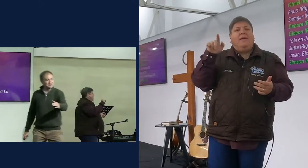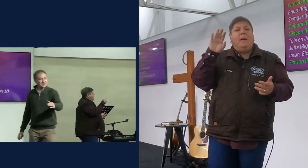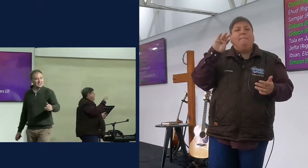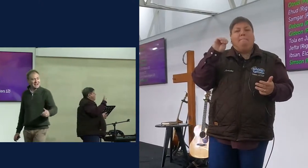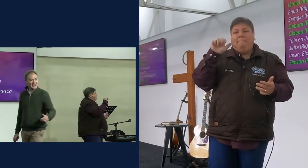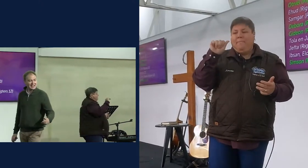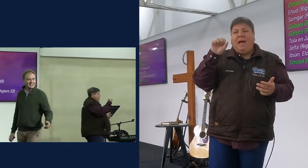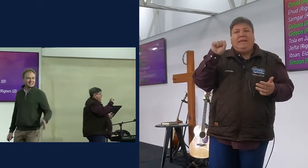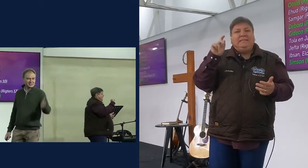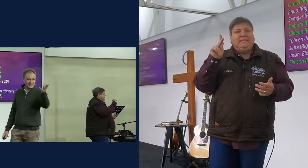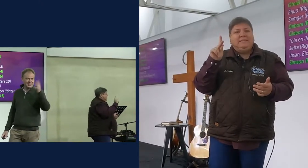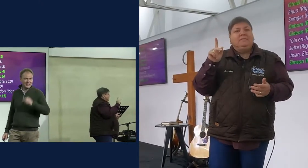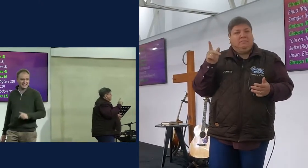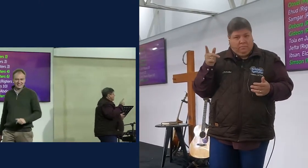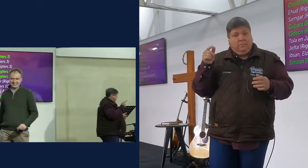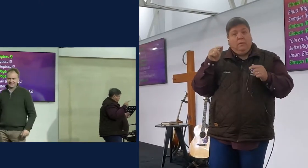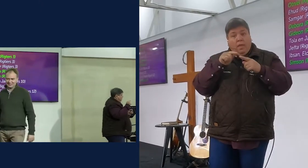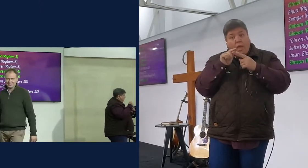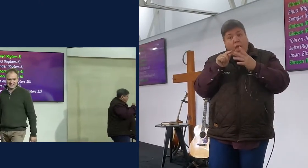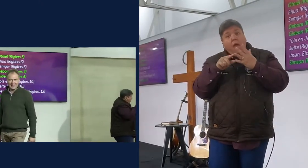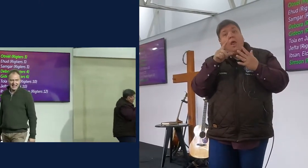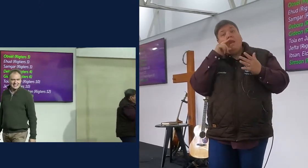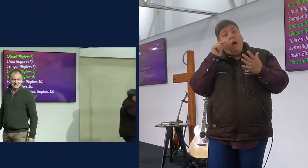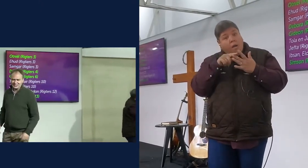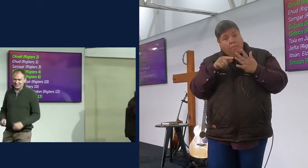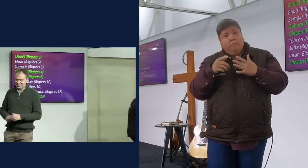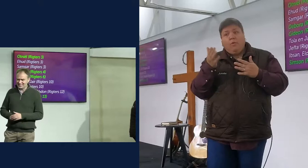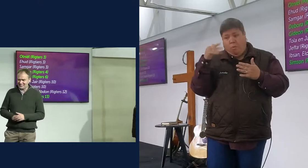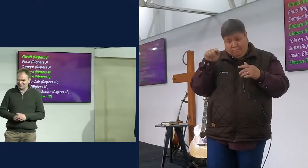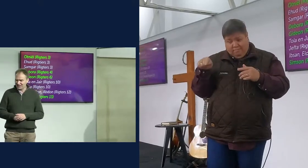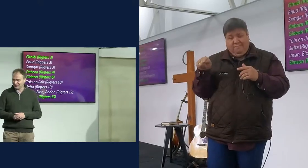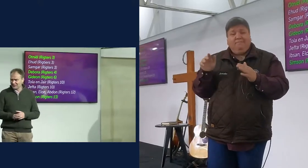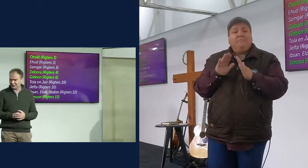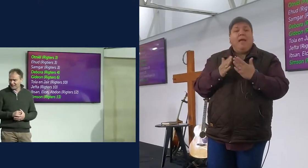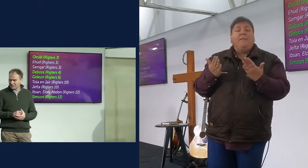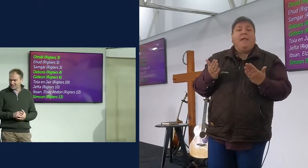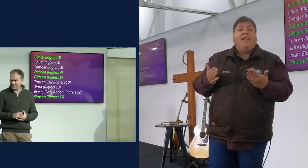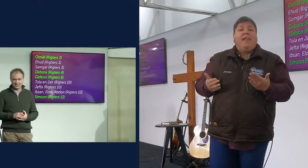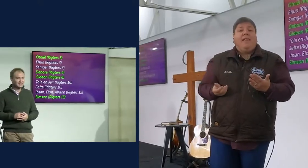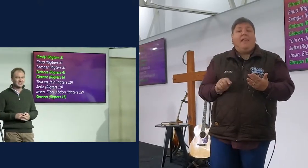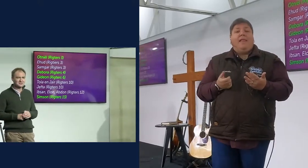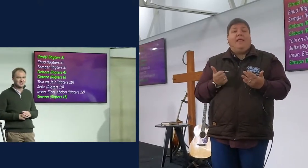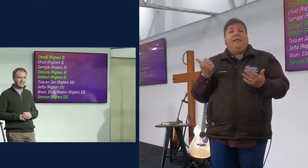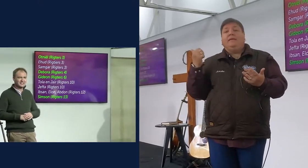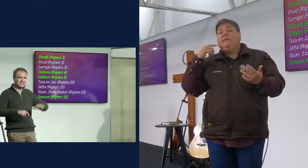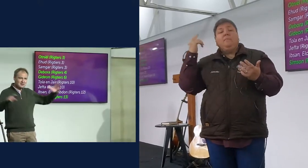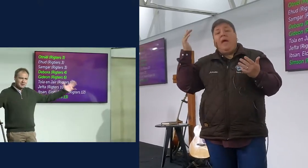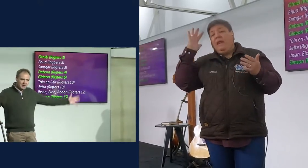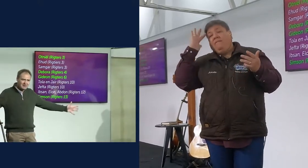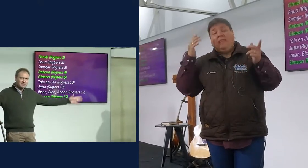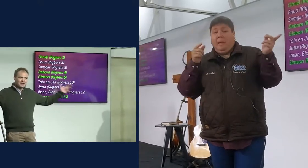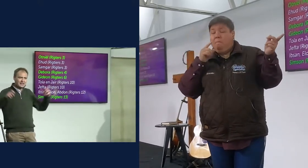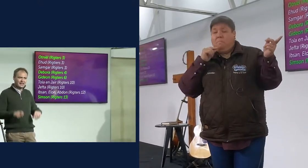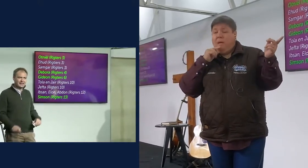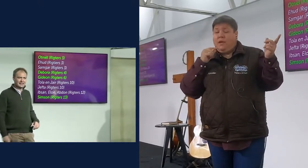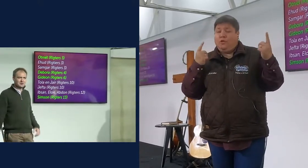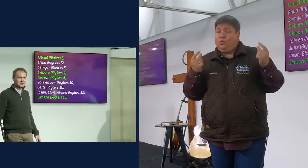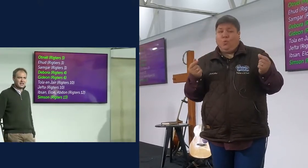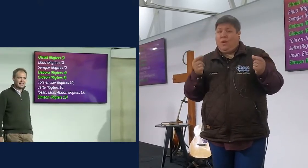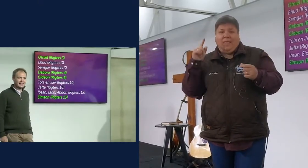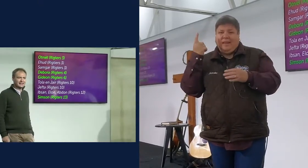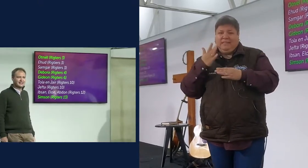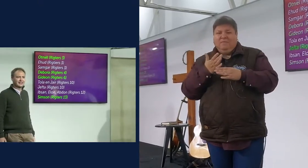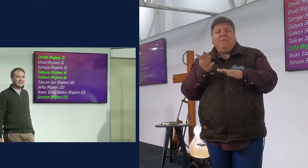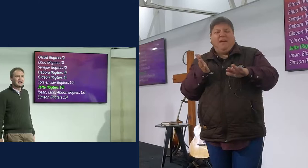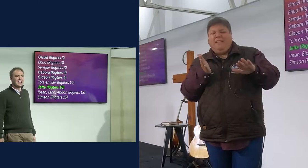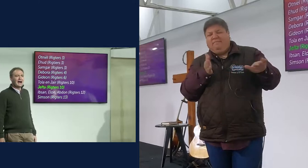ook vernoemd na een Richter wat ons het, hy is ook daar tussenin, maar ek weet nie of Elon Musk nou een Richter is van enig iets nie, maar, jy leer het, ek hoop